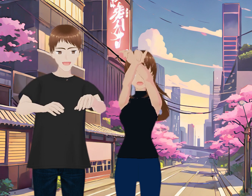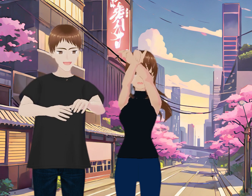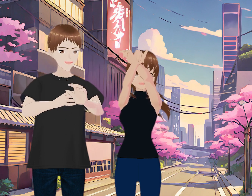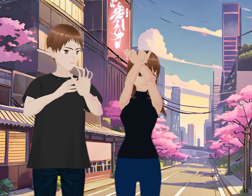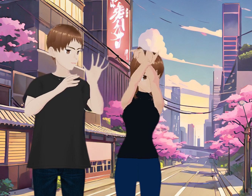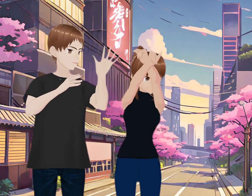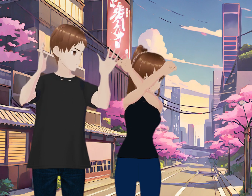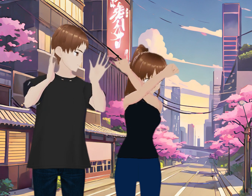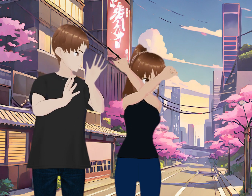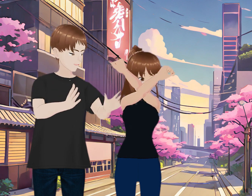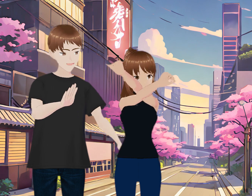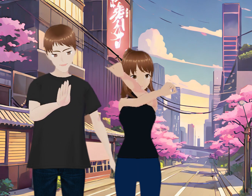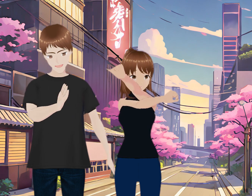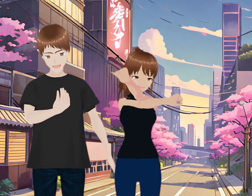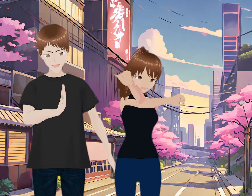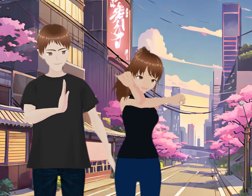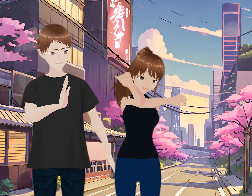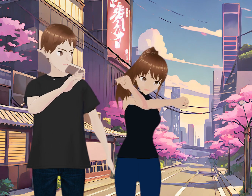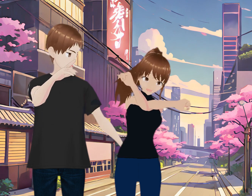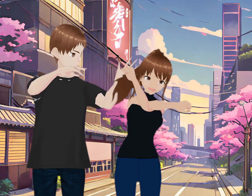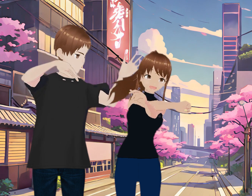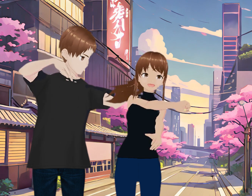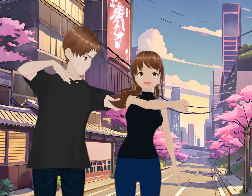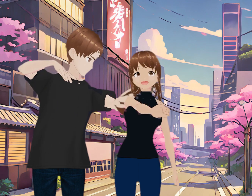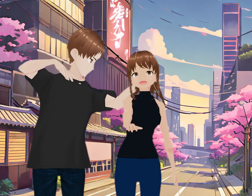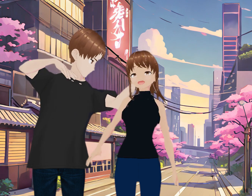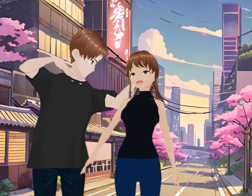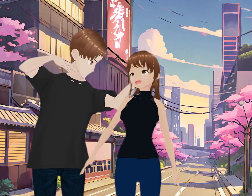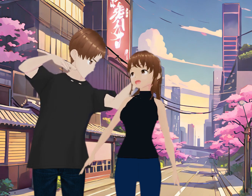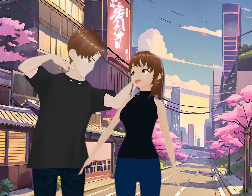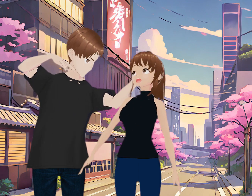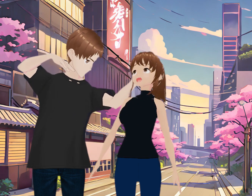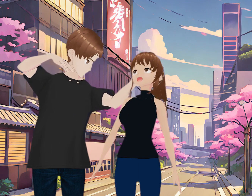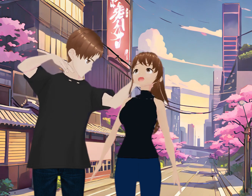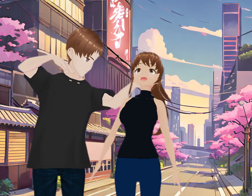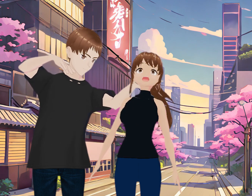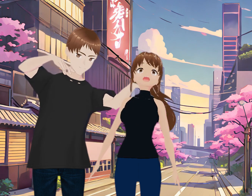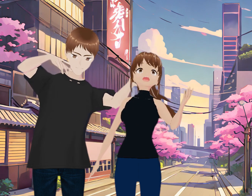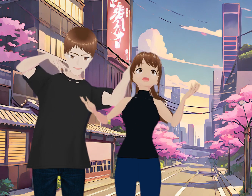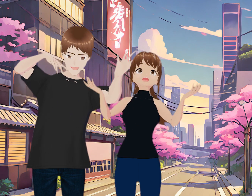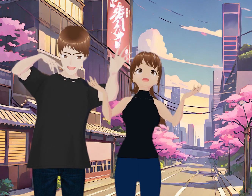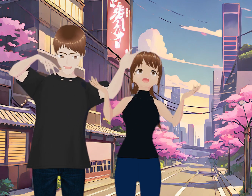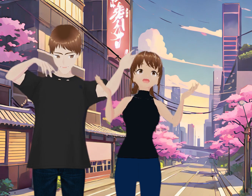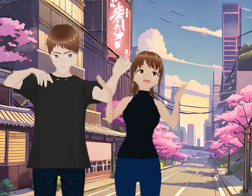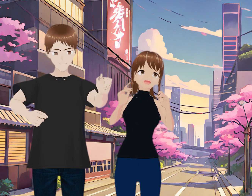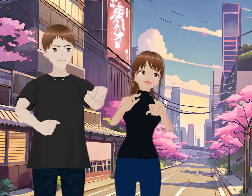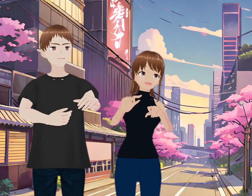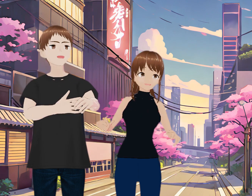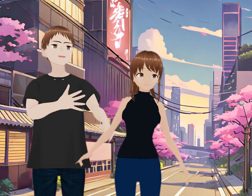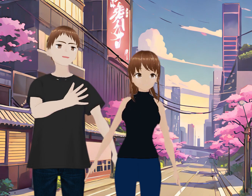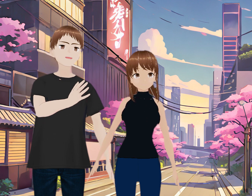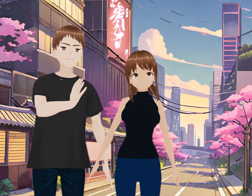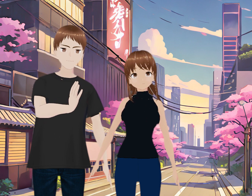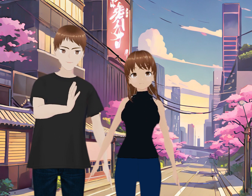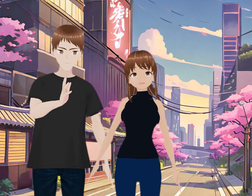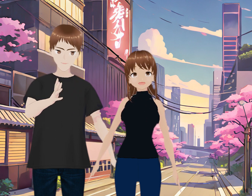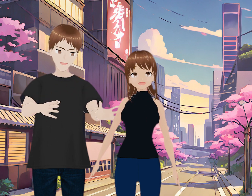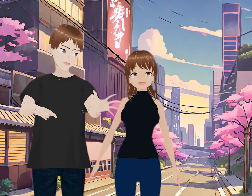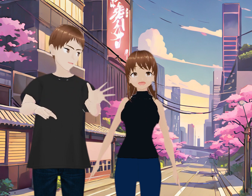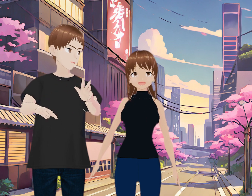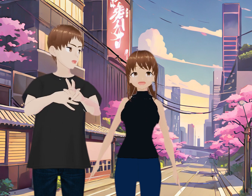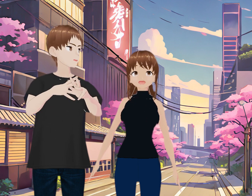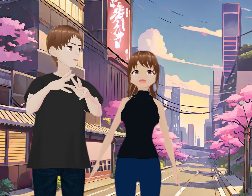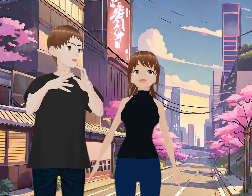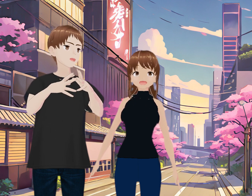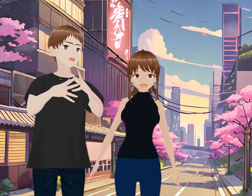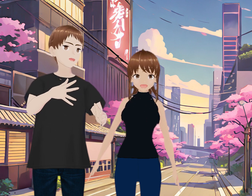X X Déjenos en los comentarios A ti te encuentran Como Cris Mendoza Cris Lata Cris Lata Exacto A mí me encuentran